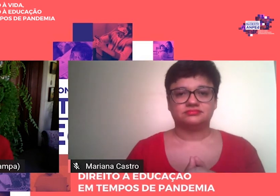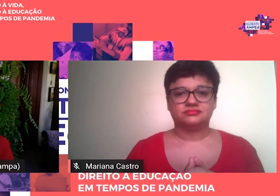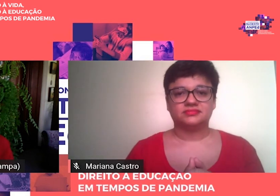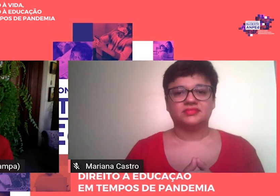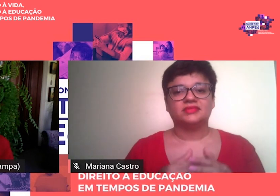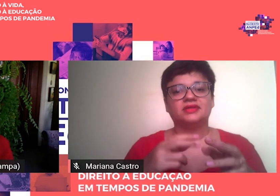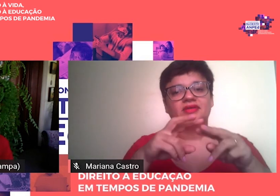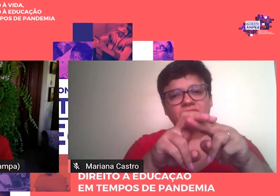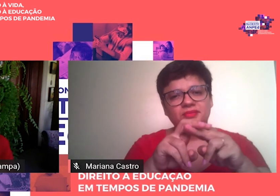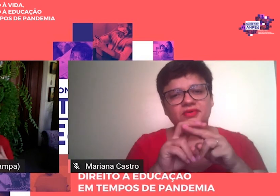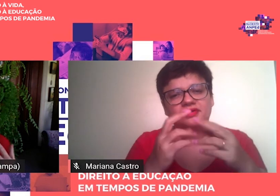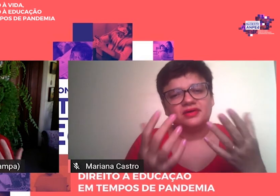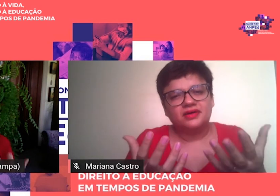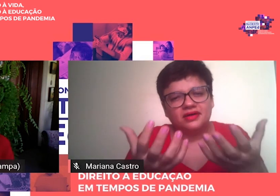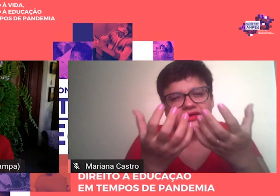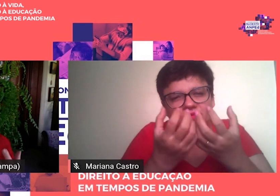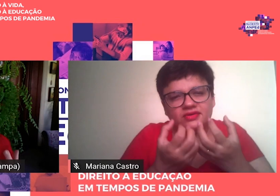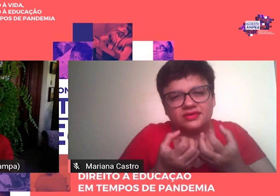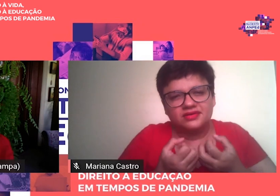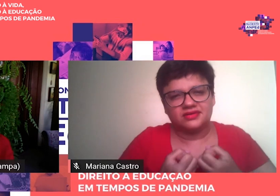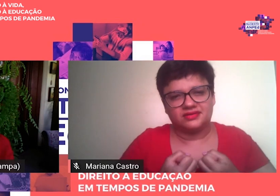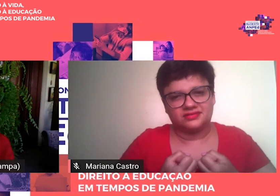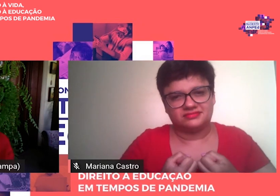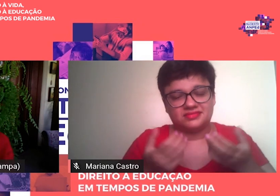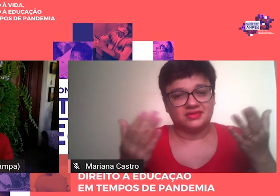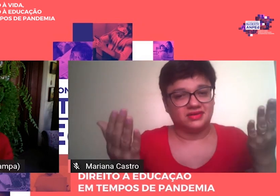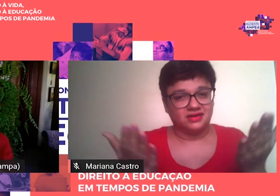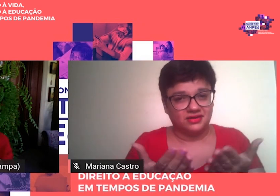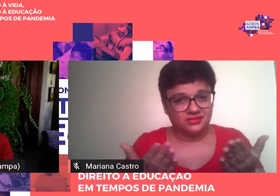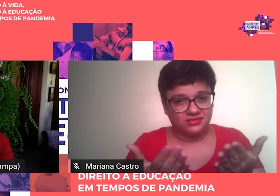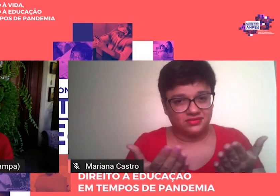por acolherem esta, este,